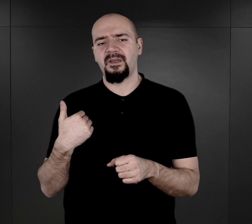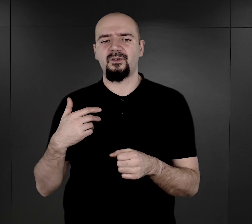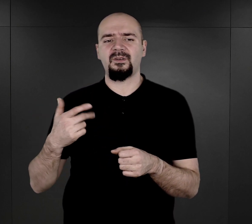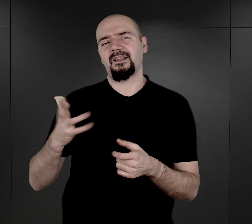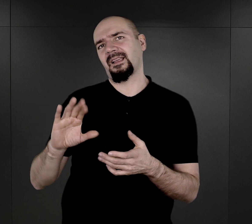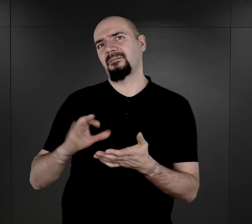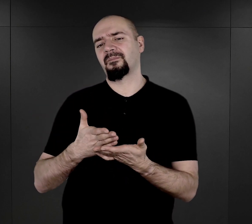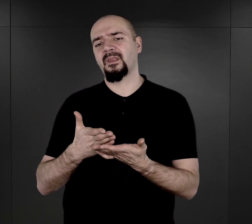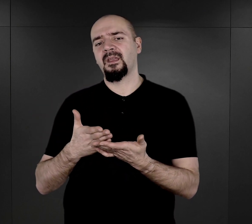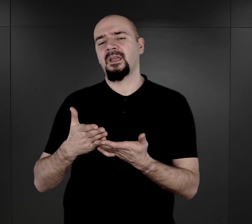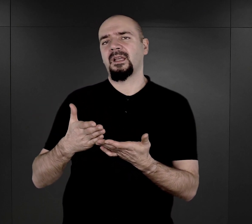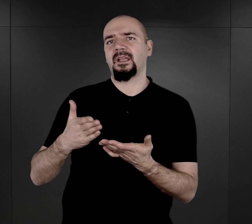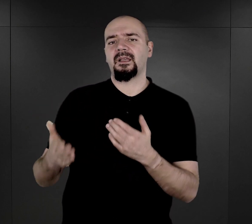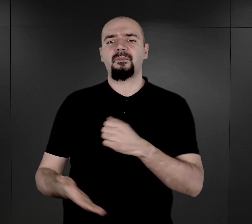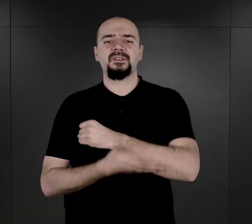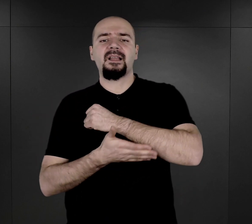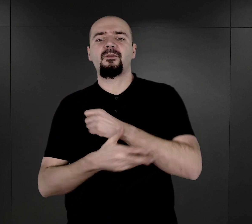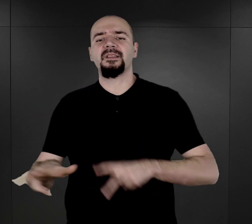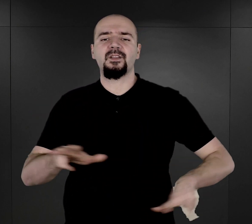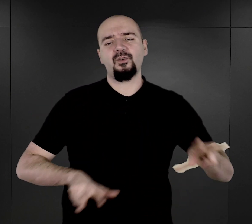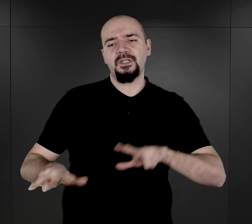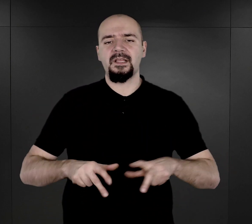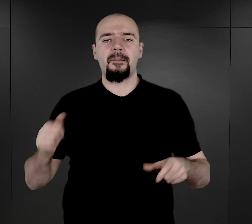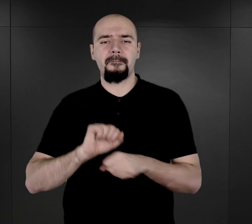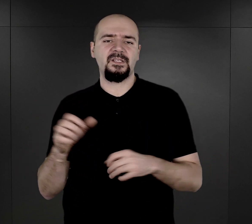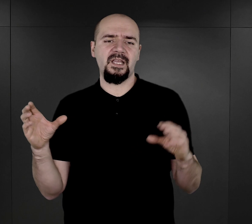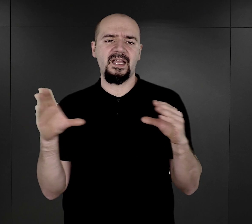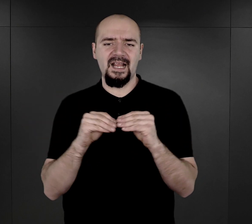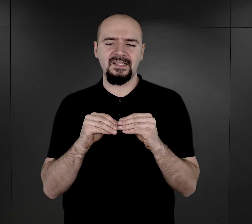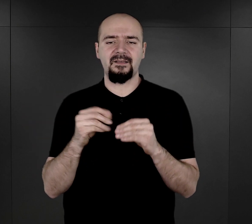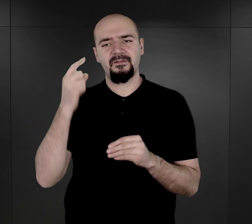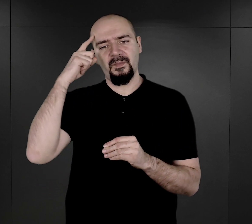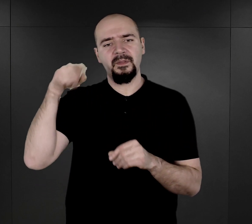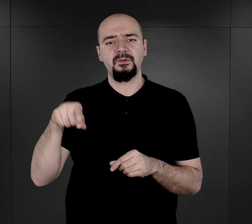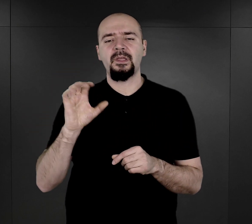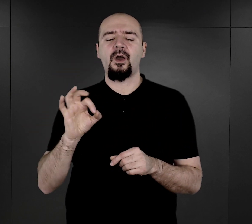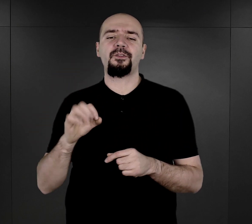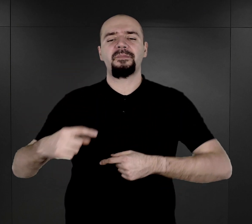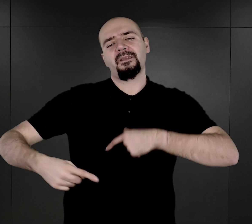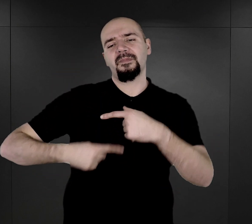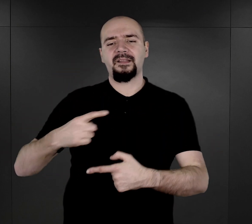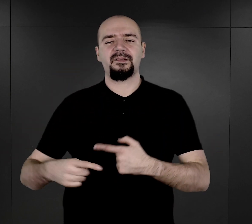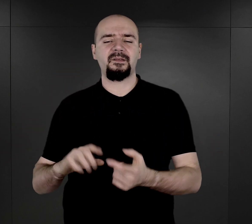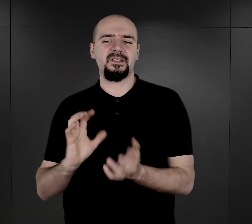fundamencie rodziny, na byciu razem. Wspomnieliśmy tutaj o tym tradycyjnym sposobie życia